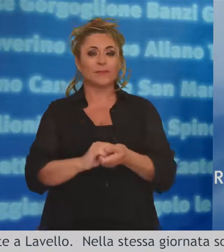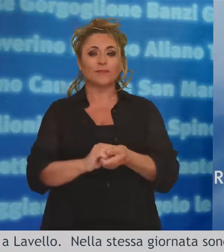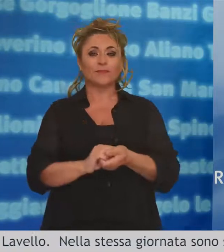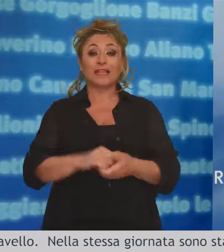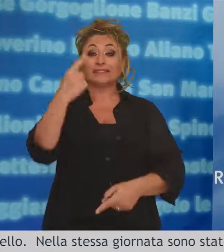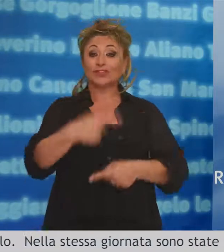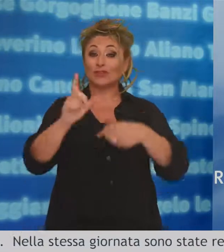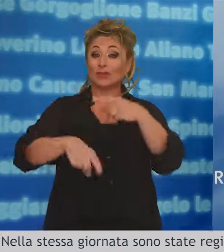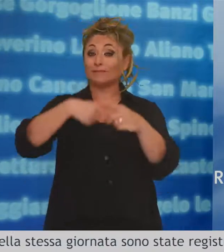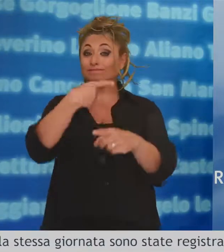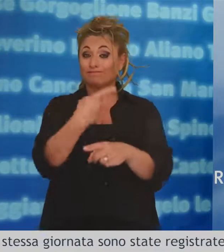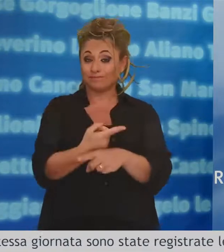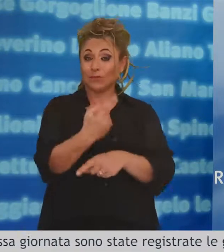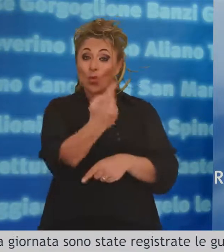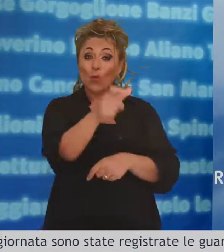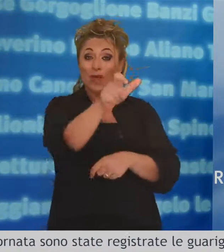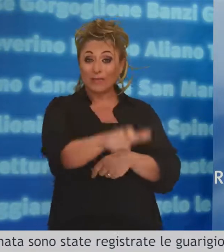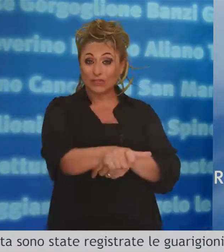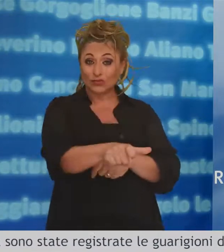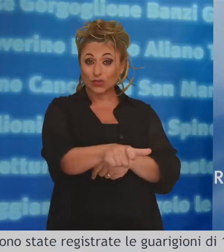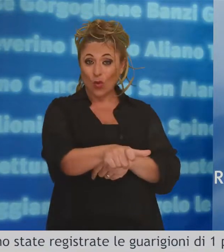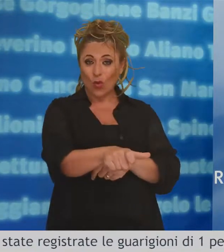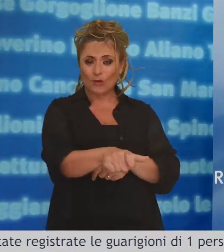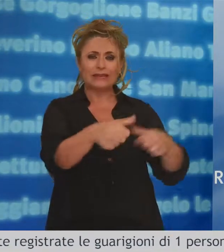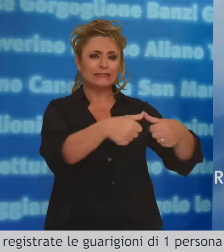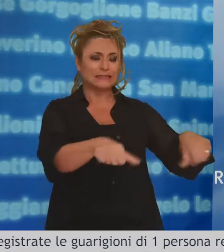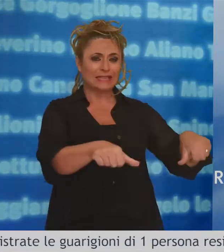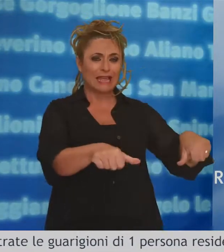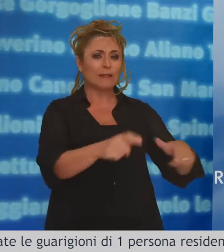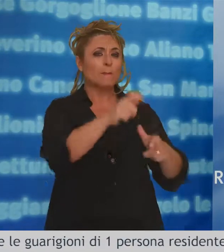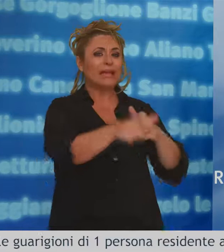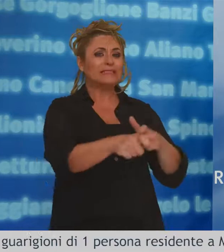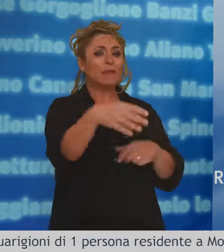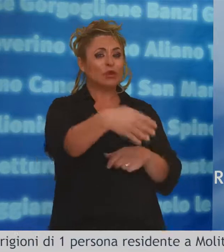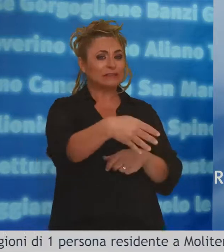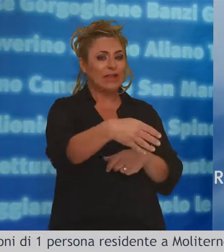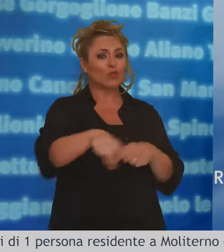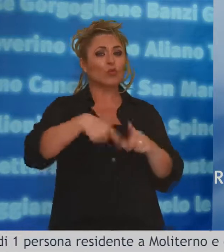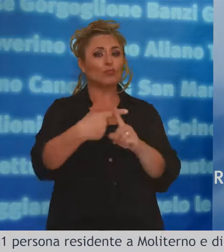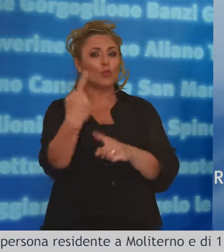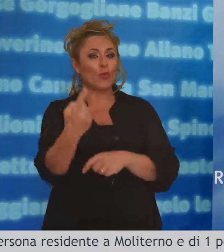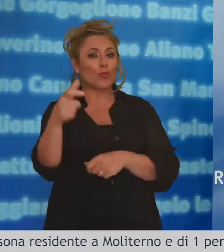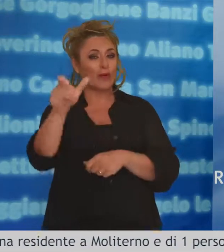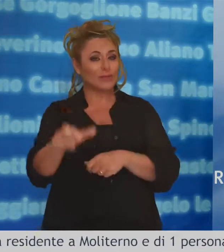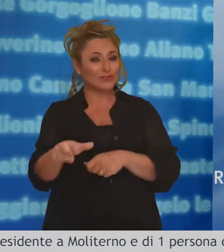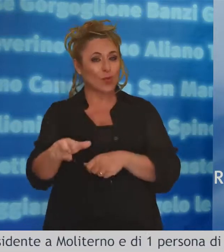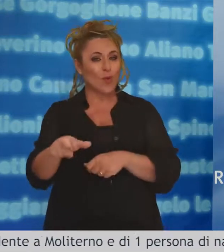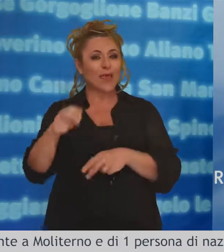sono state registrate le guarigioni di una persona residente a Moliterno e di una persona di nazionalità estera e